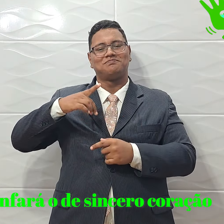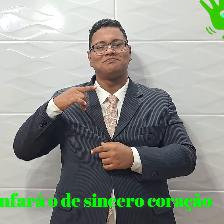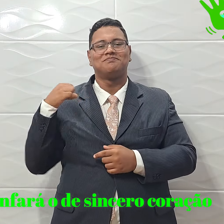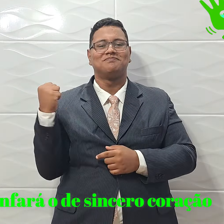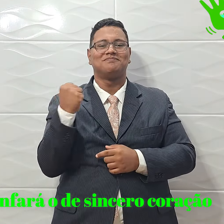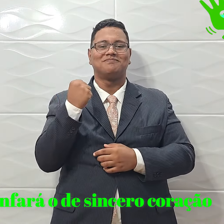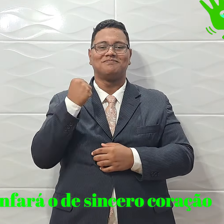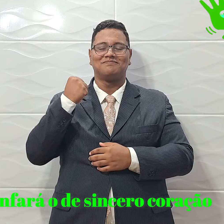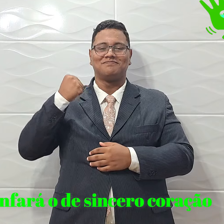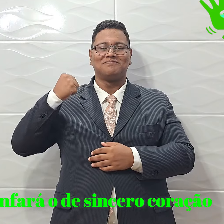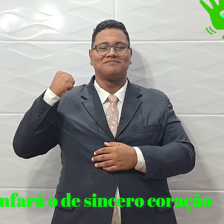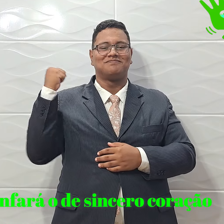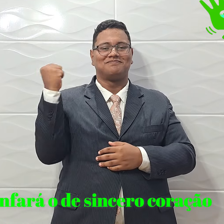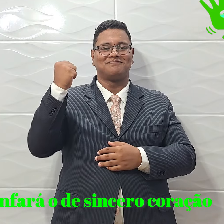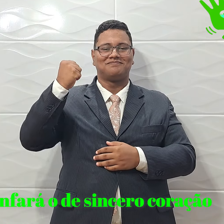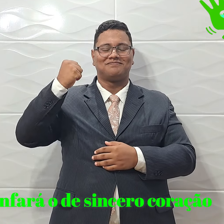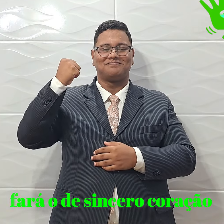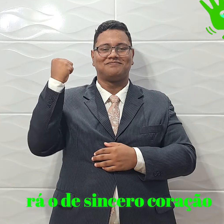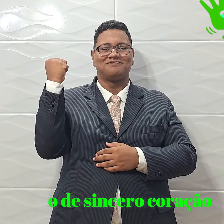coração coração